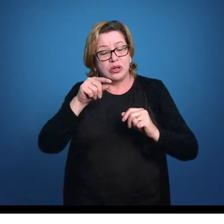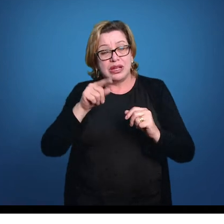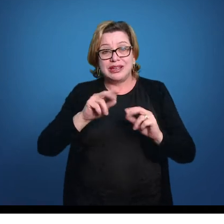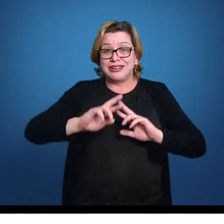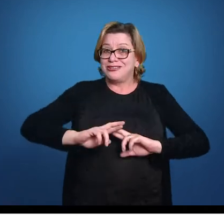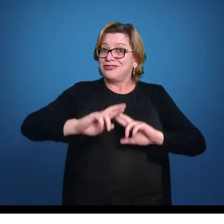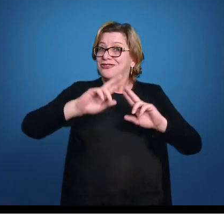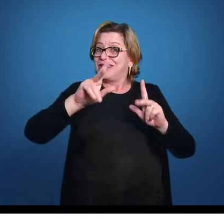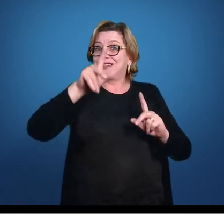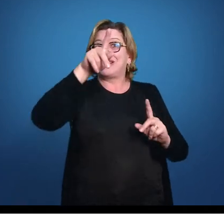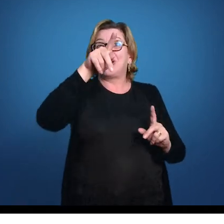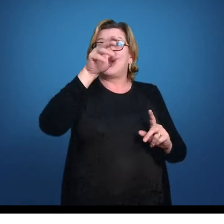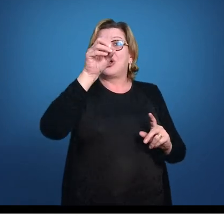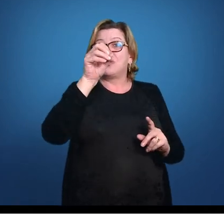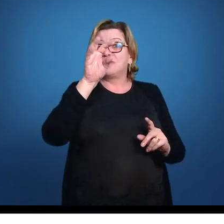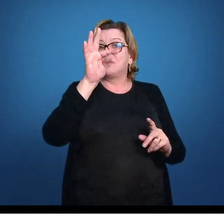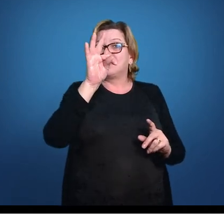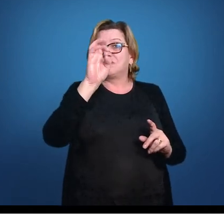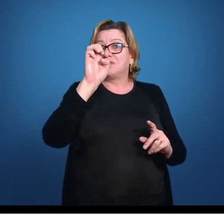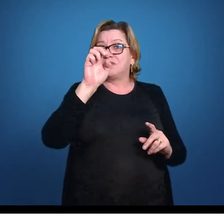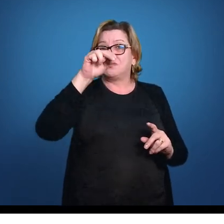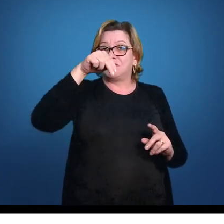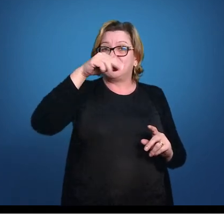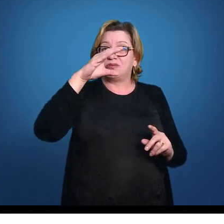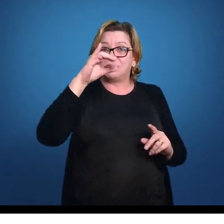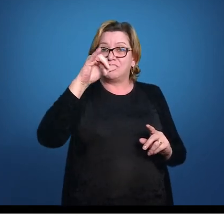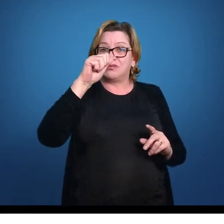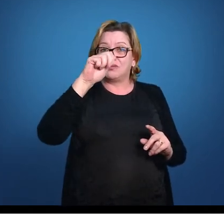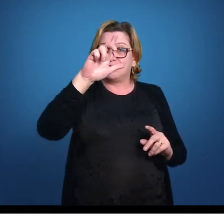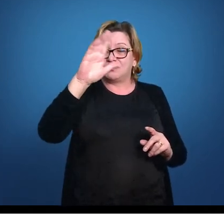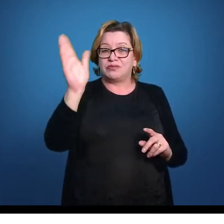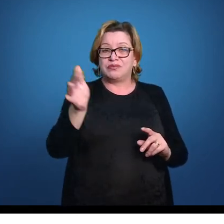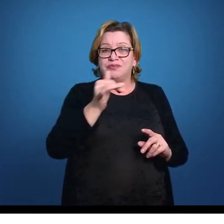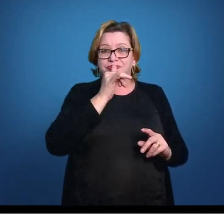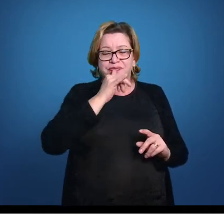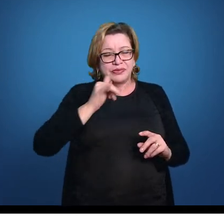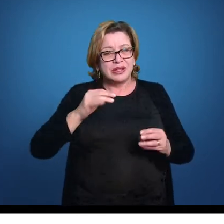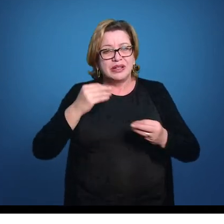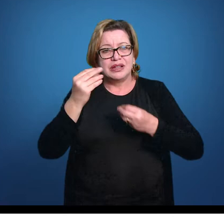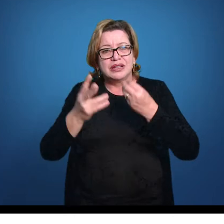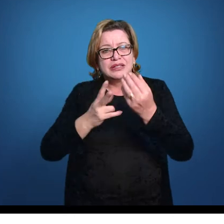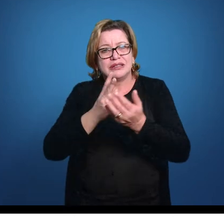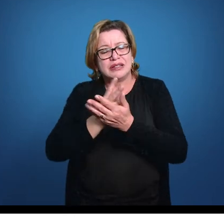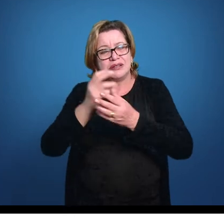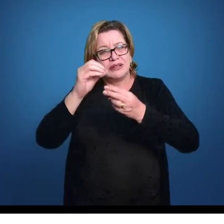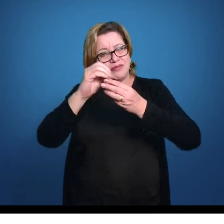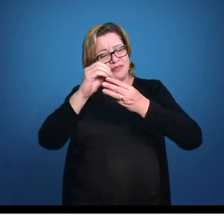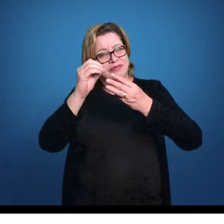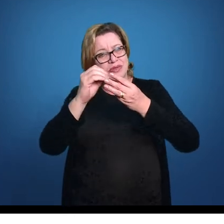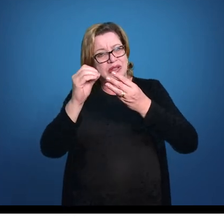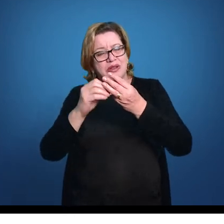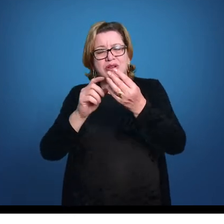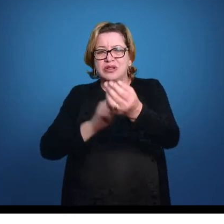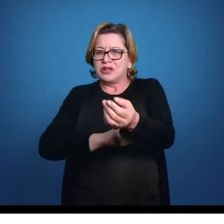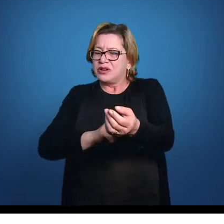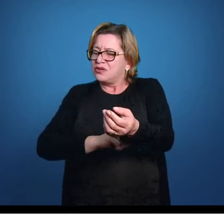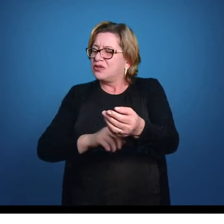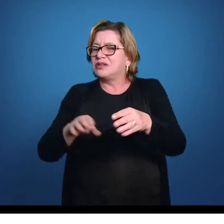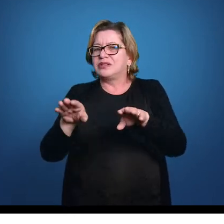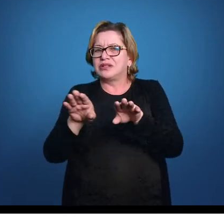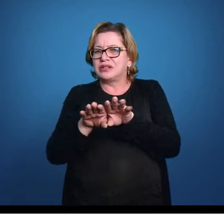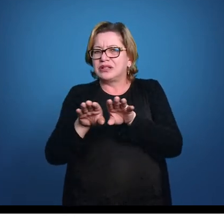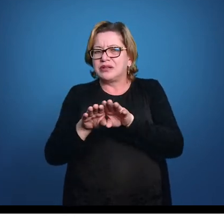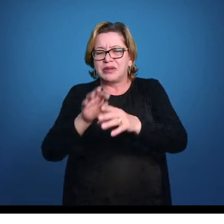potencial elétrico, ou seja, cada célula viva, especialmente células bastante ativas, como células nervosas e células